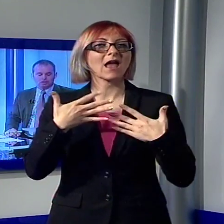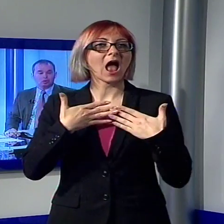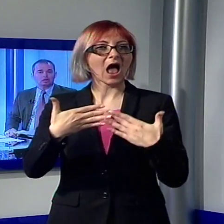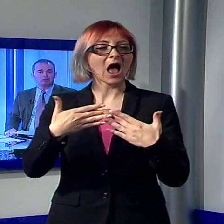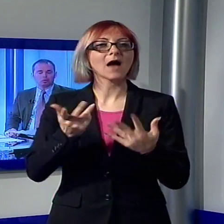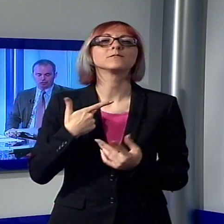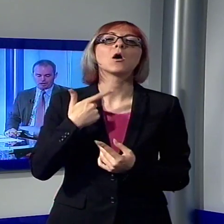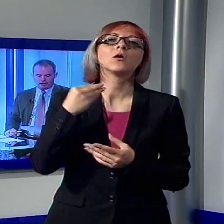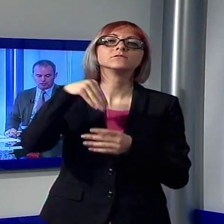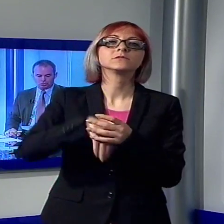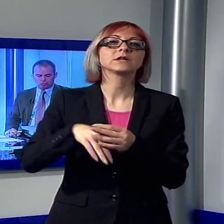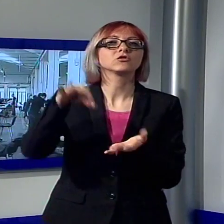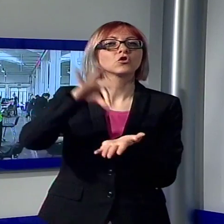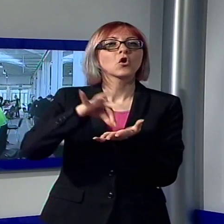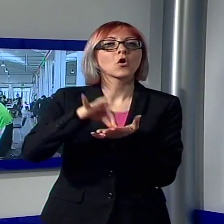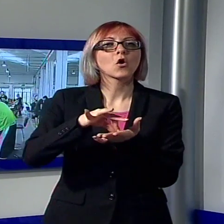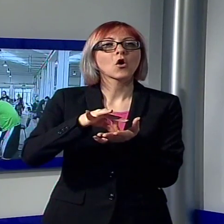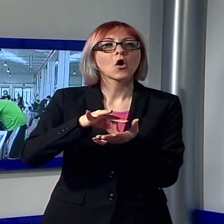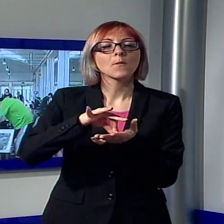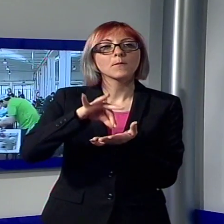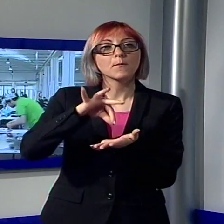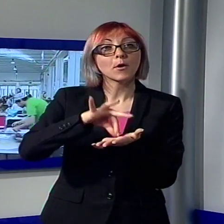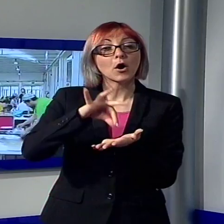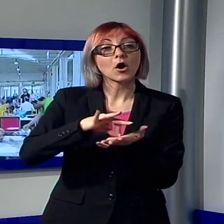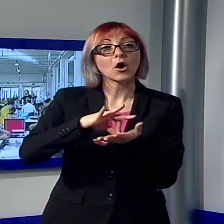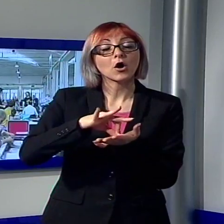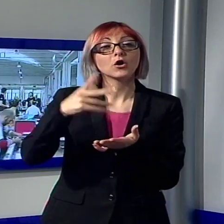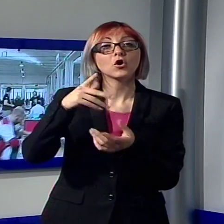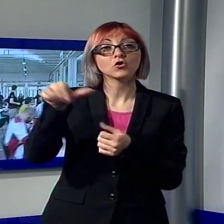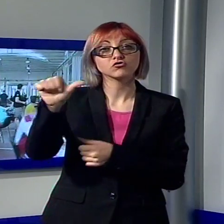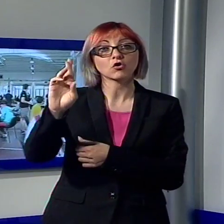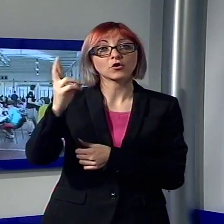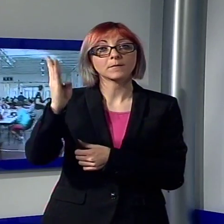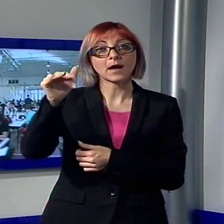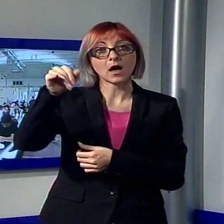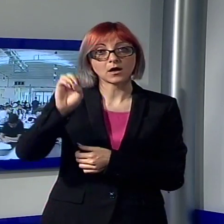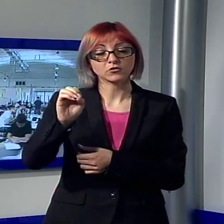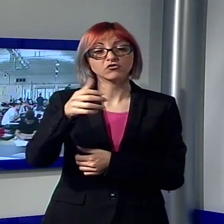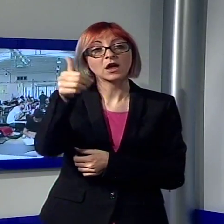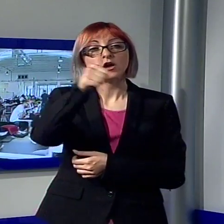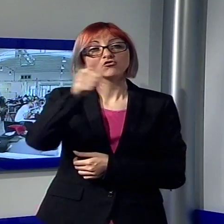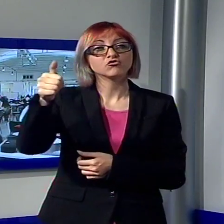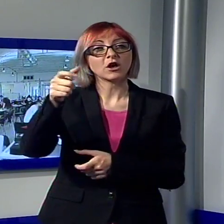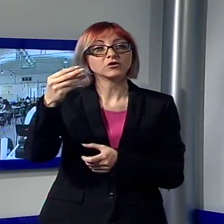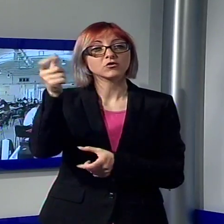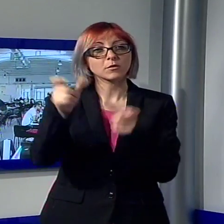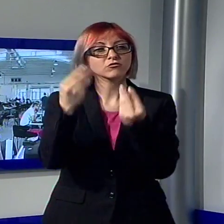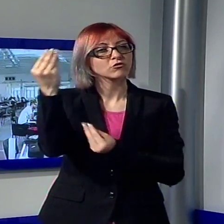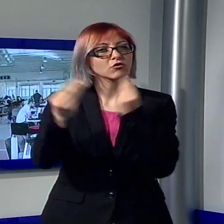svolta al Polo Fiere di Sorbano. Oltre 300 giocatori provenienti da gran parte del centro e del nord Italia